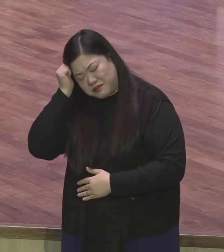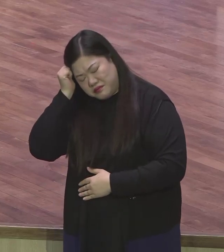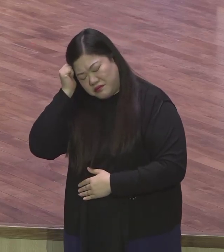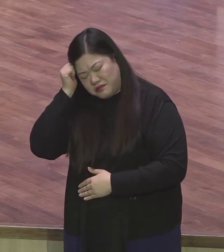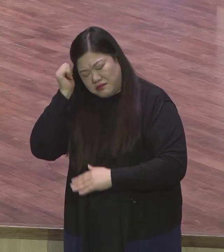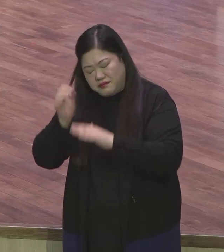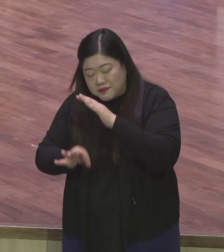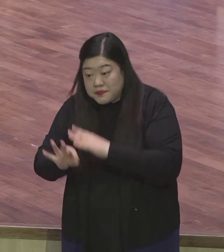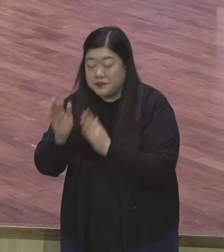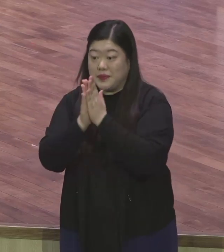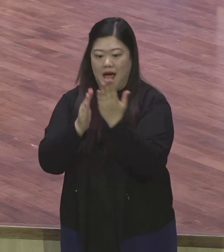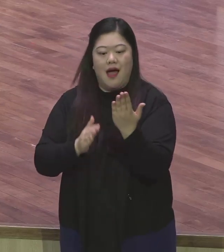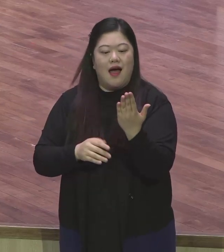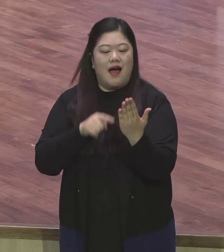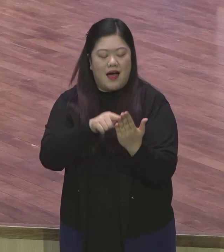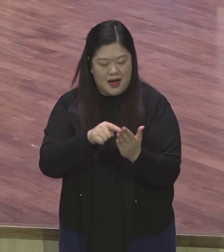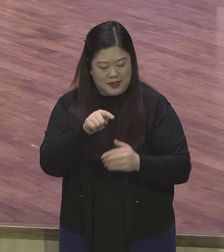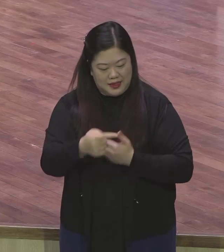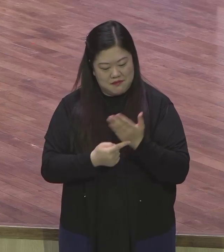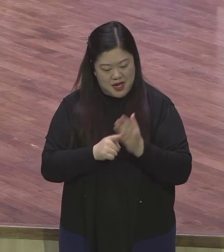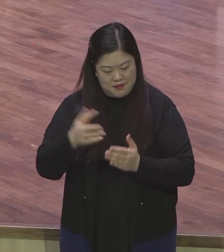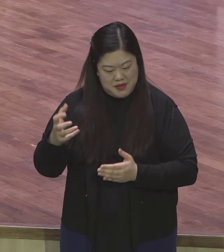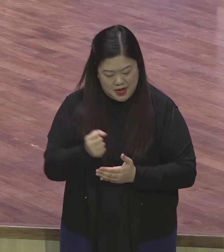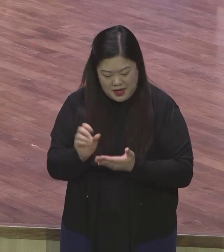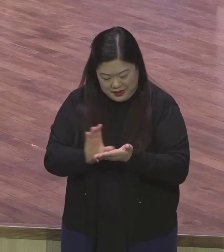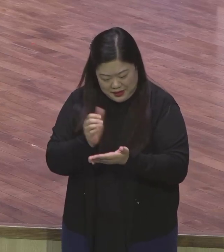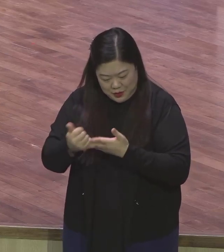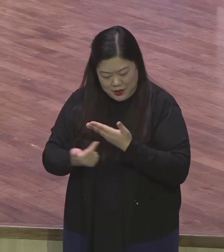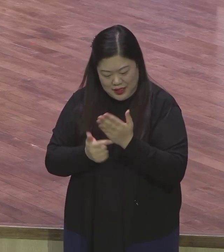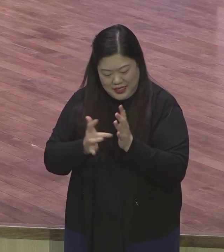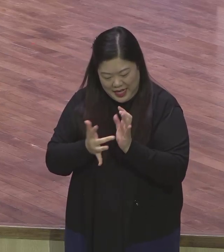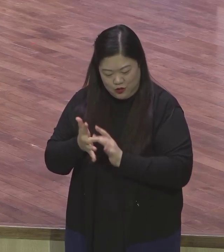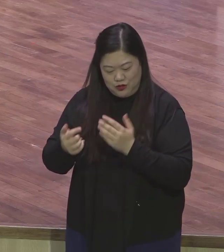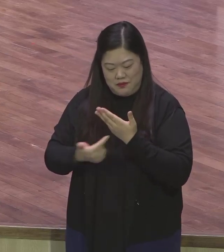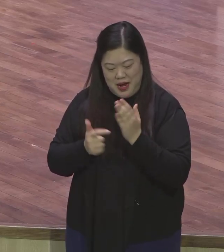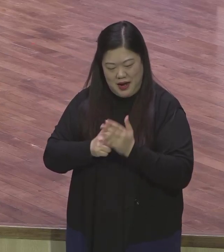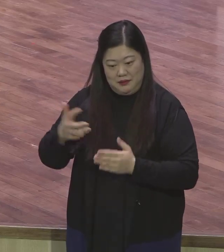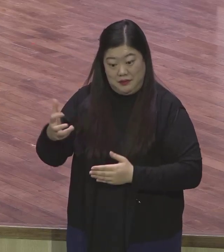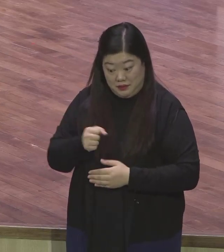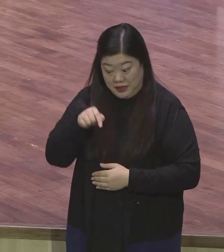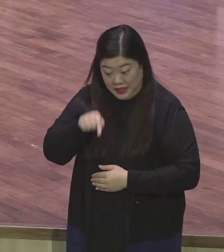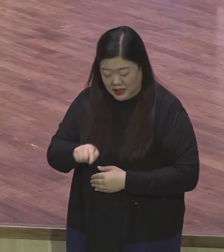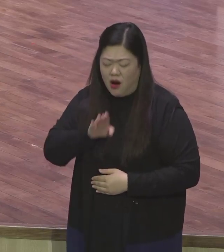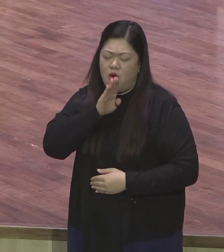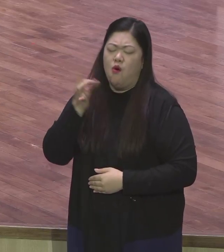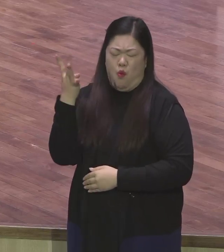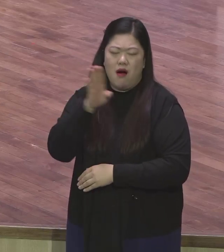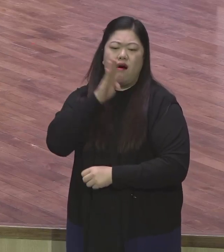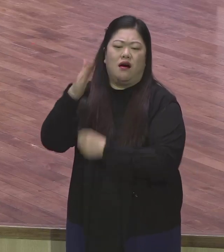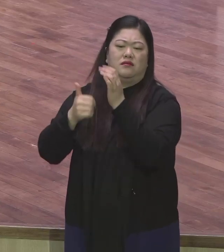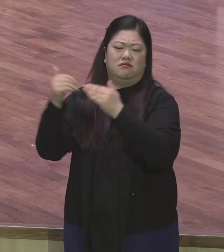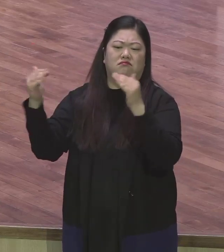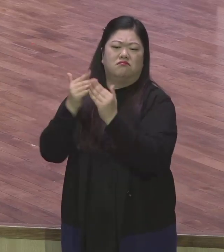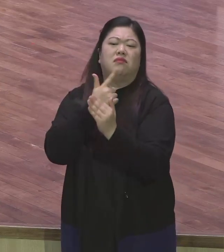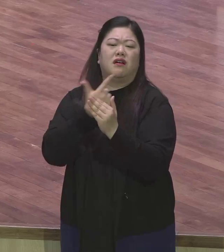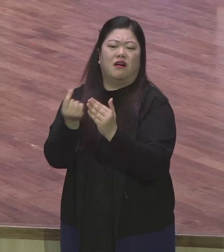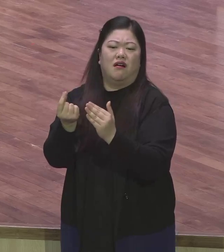품으라 곧 그리토 예수의 마음이니 그는 본문 하나님의 본체신하 하나님과 동돈되믄 취하고 여기지